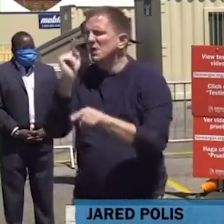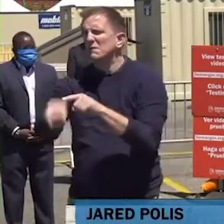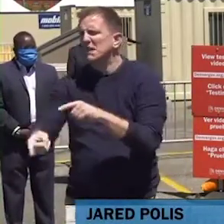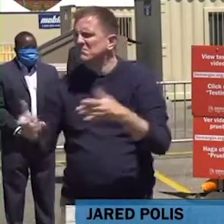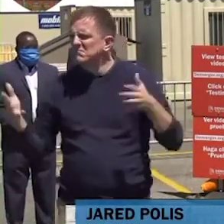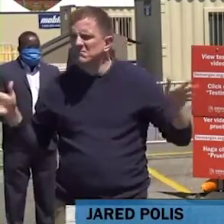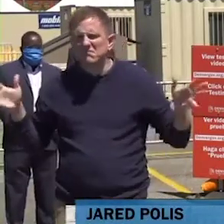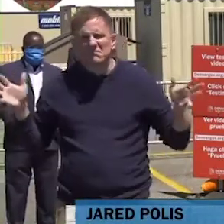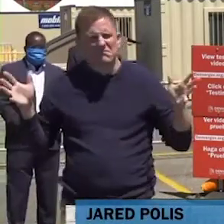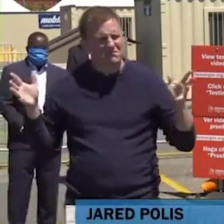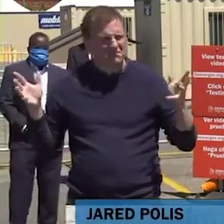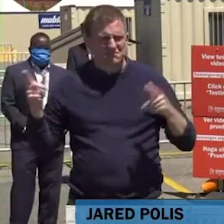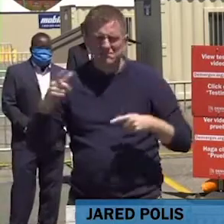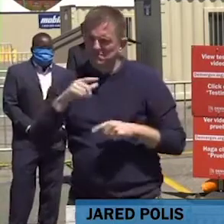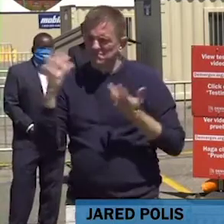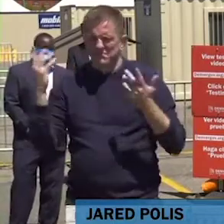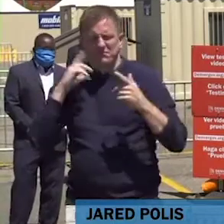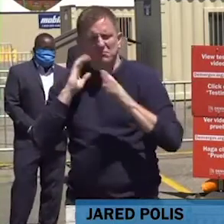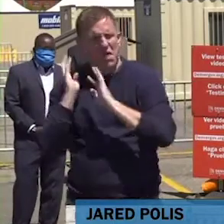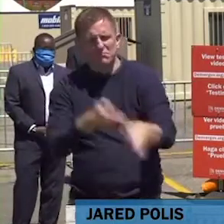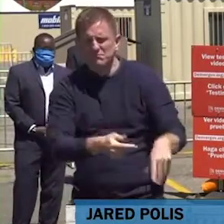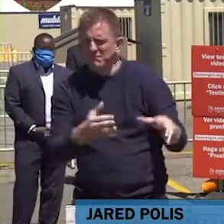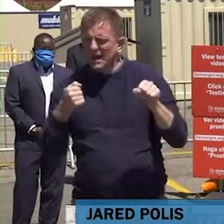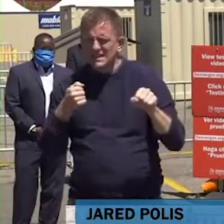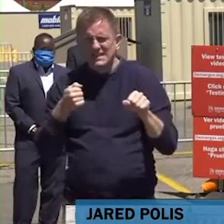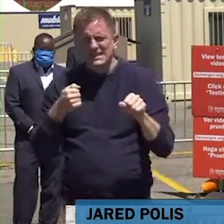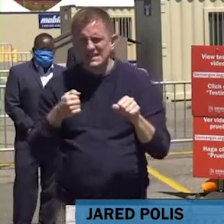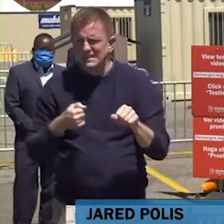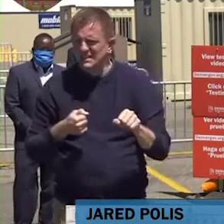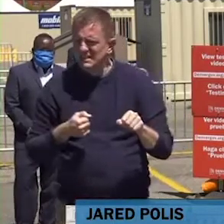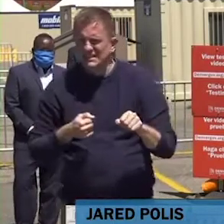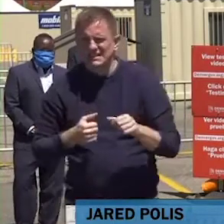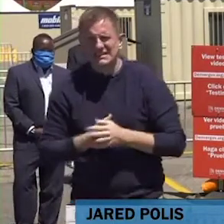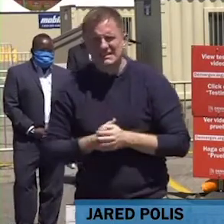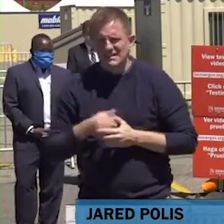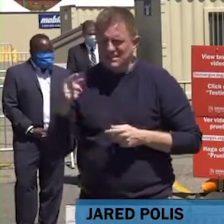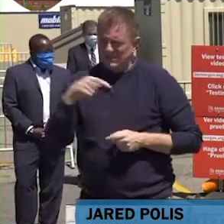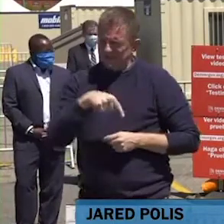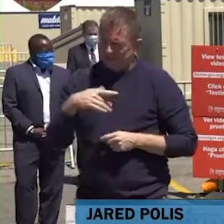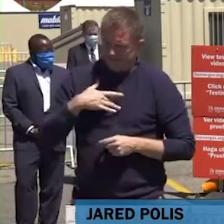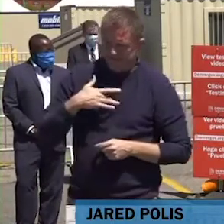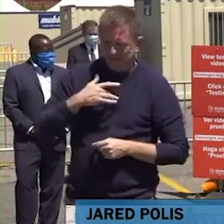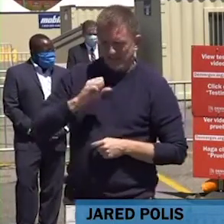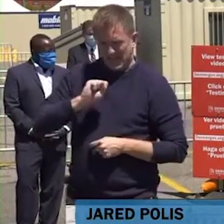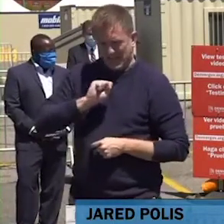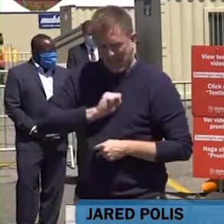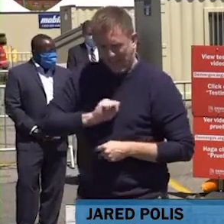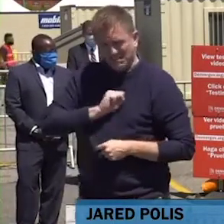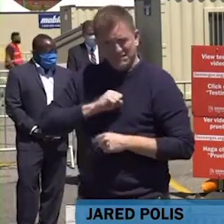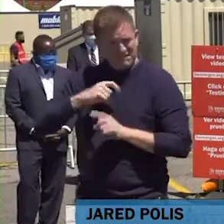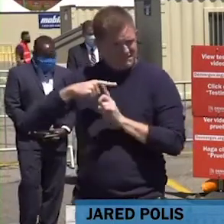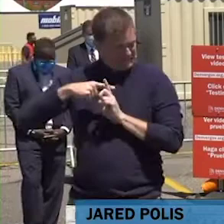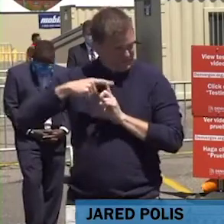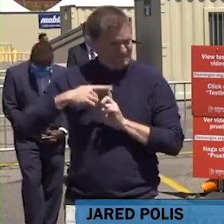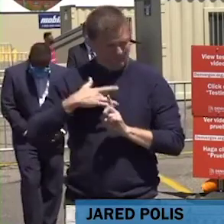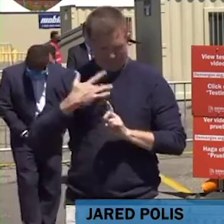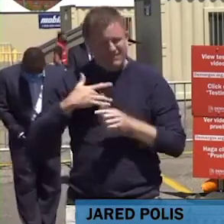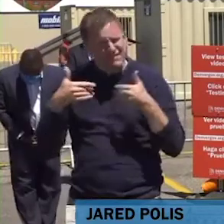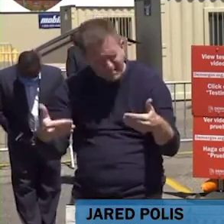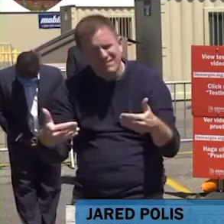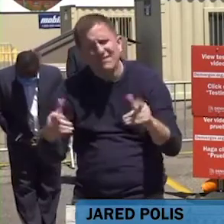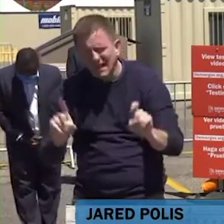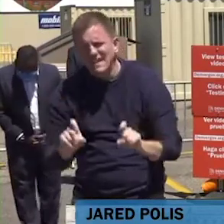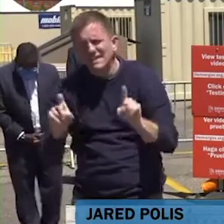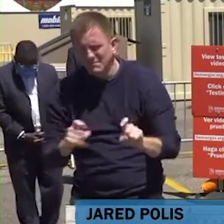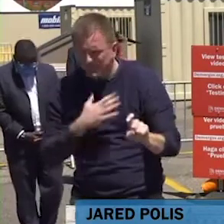se haga una prueba. Hay algunas pruebas para personas que son asintomáticas, pero hablando en general. Si se siente enfermo,